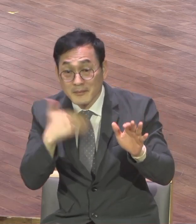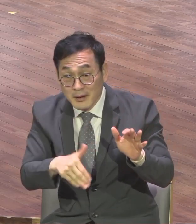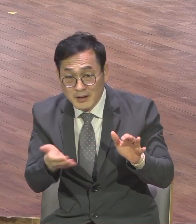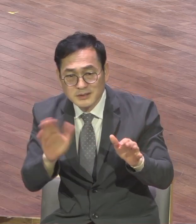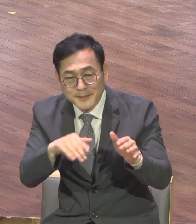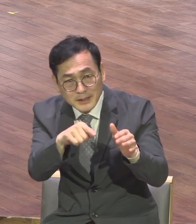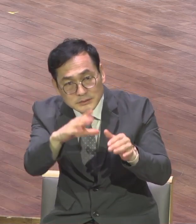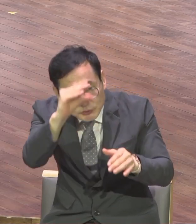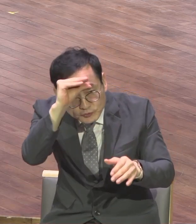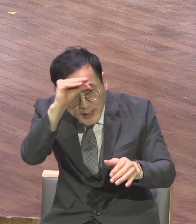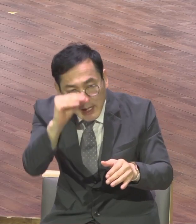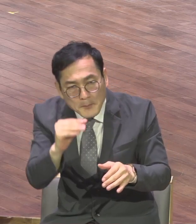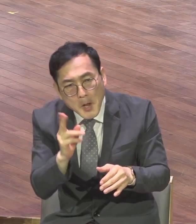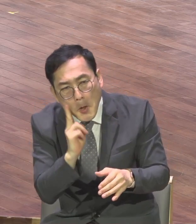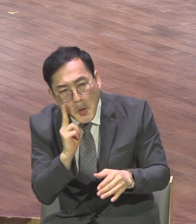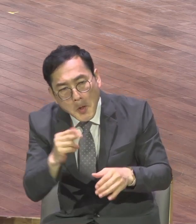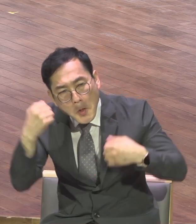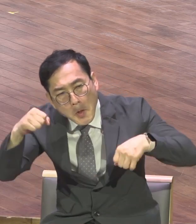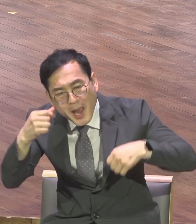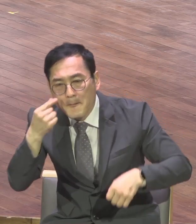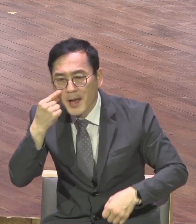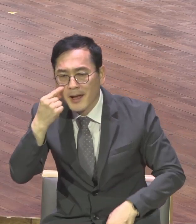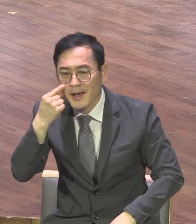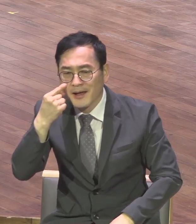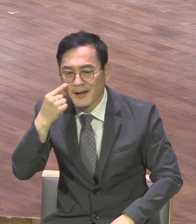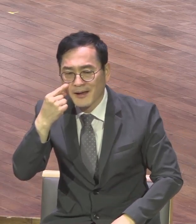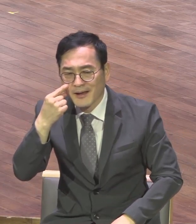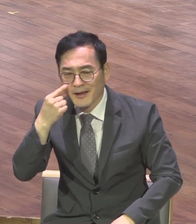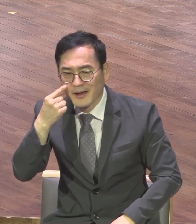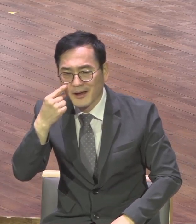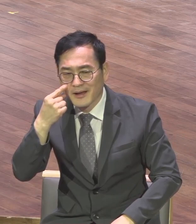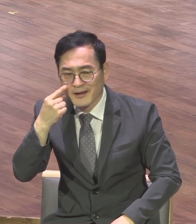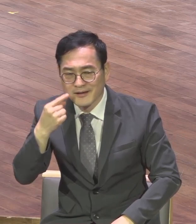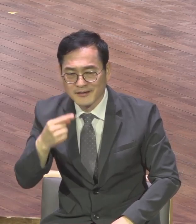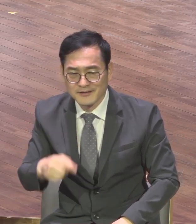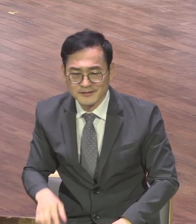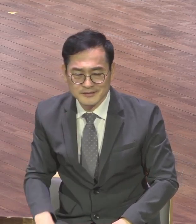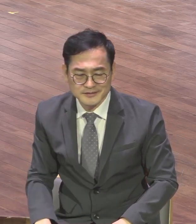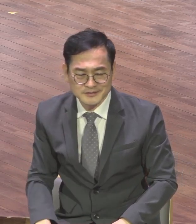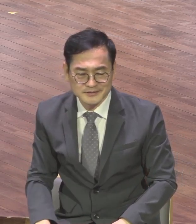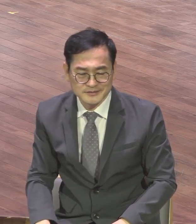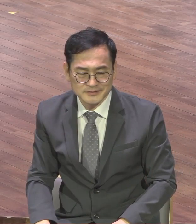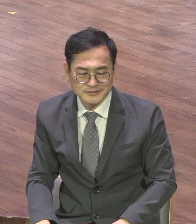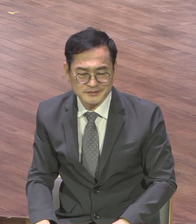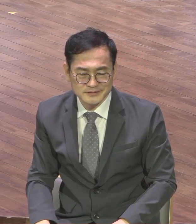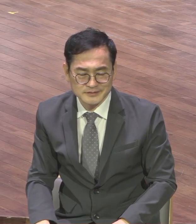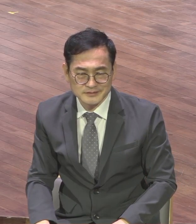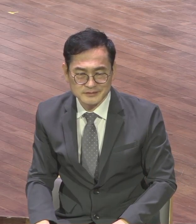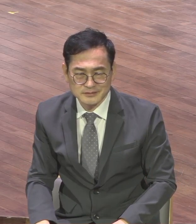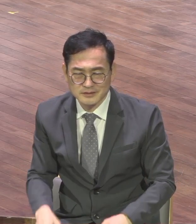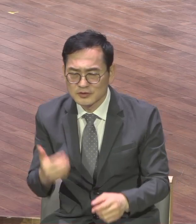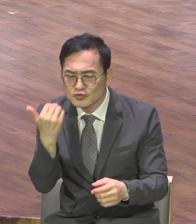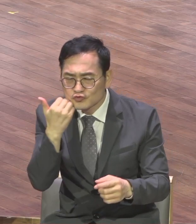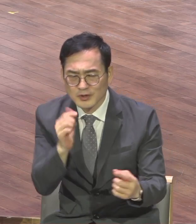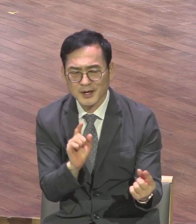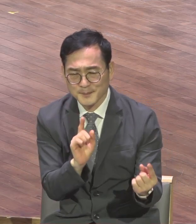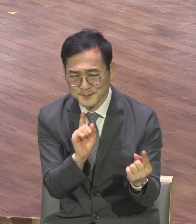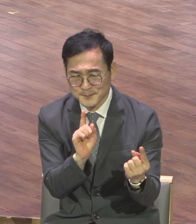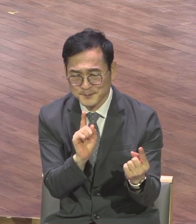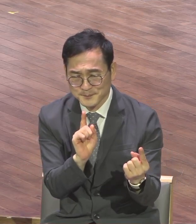되겠다 아멘 흉내라도 좀 내보자 특별히 여러분에게 주어진 기회 있습니다 만남의 기회 여러분 마음의 복음을